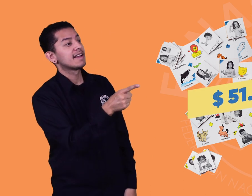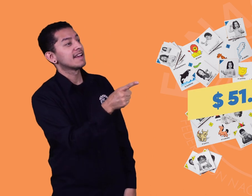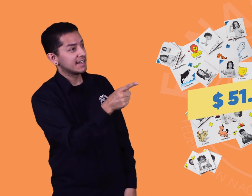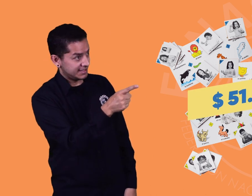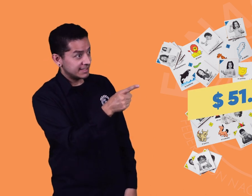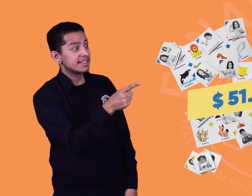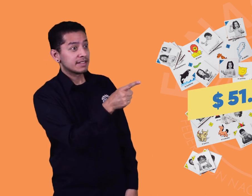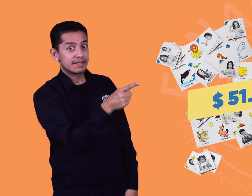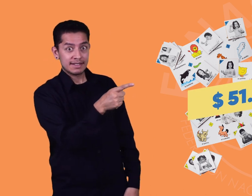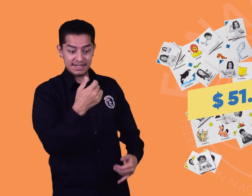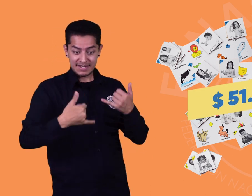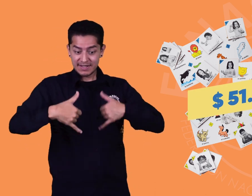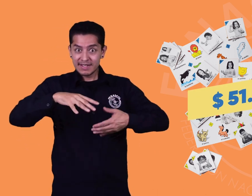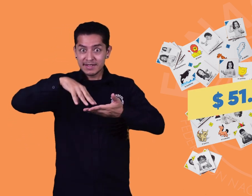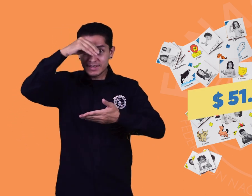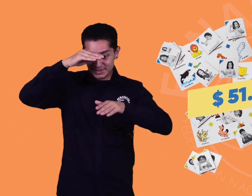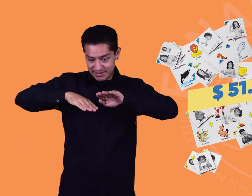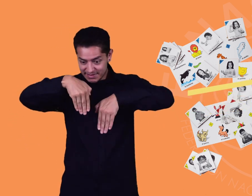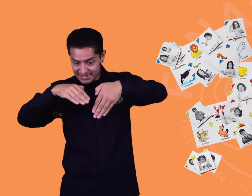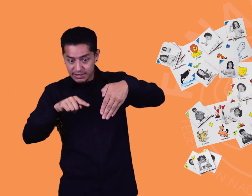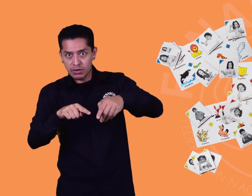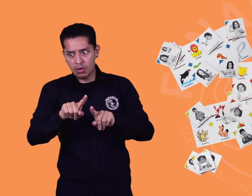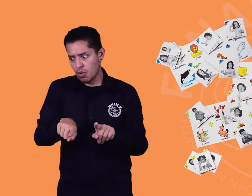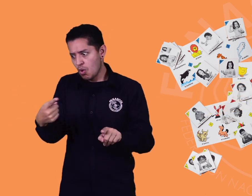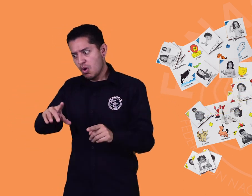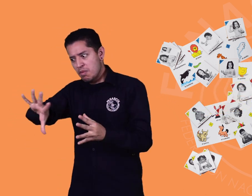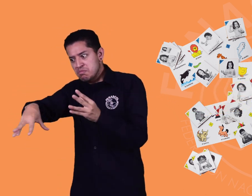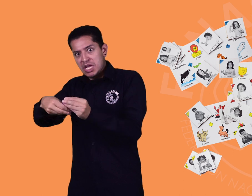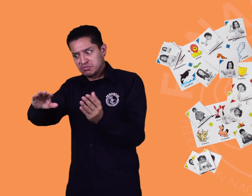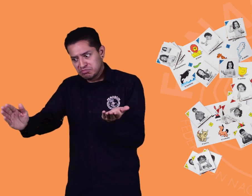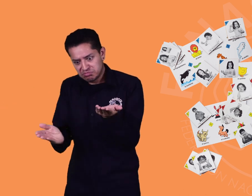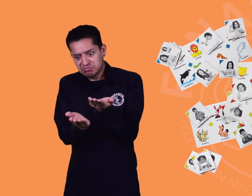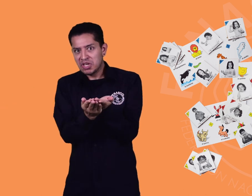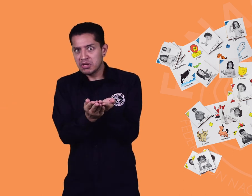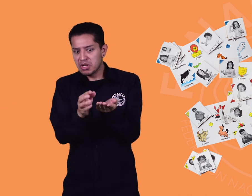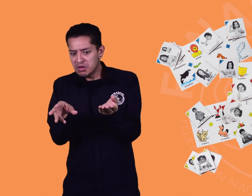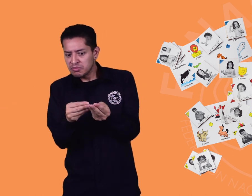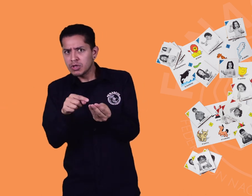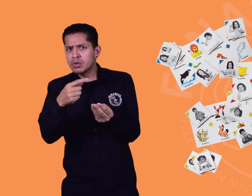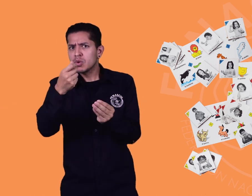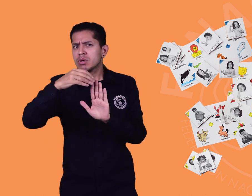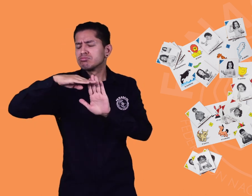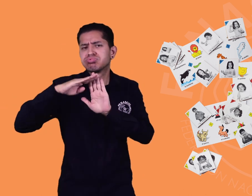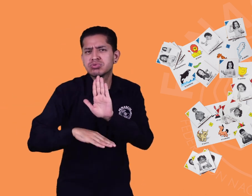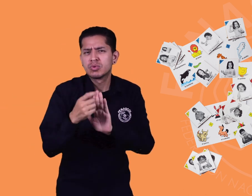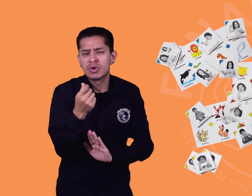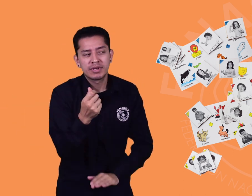valdrán a tan solo 51 mil 600. Y si llevas más de una lotería, te saldrá la unidad a 36 mil 800.